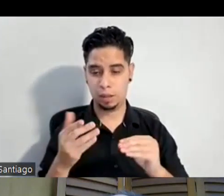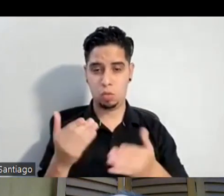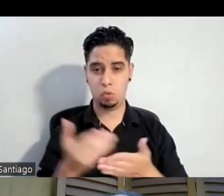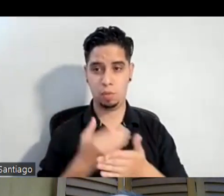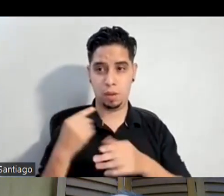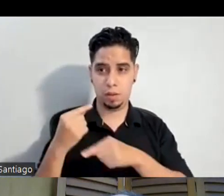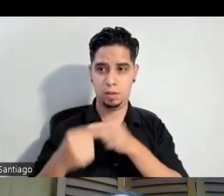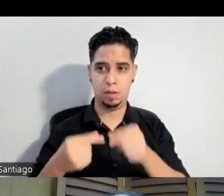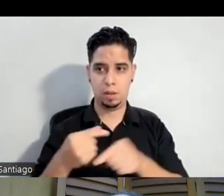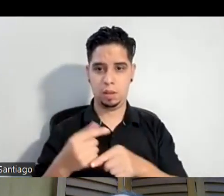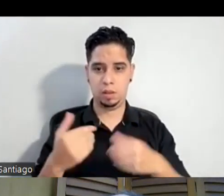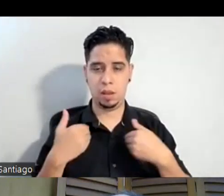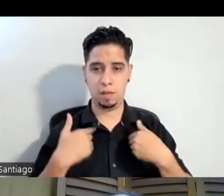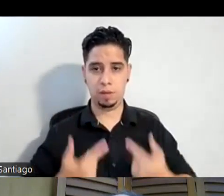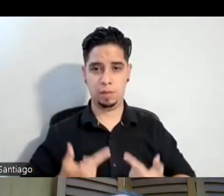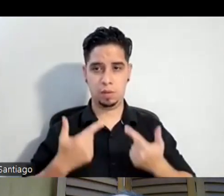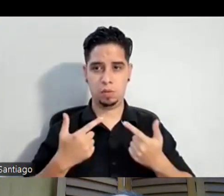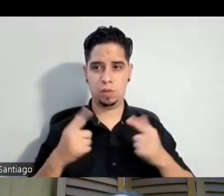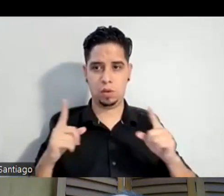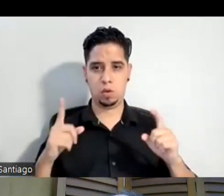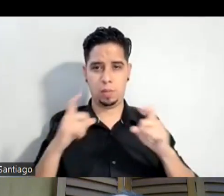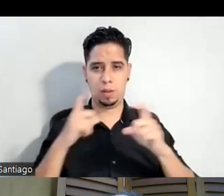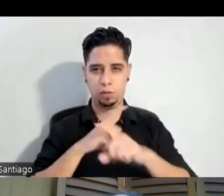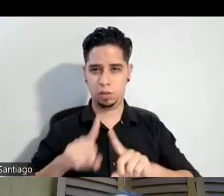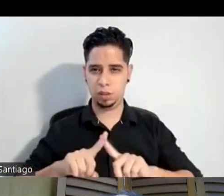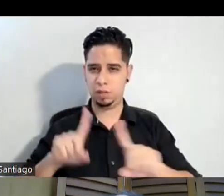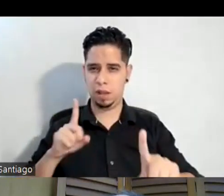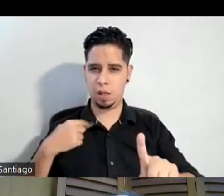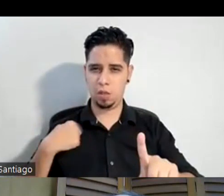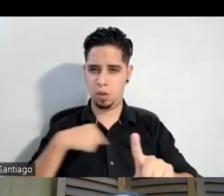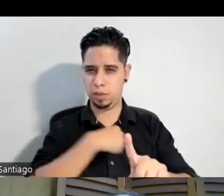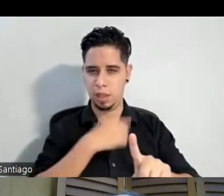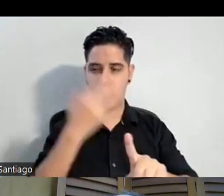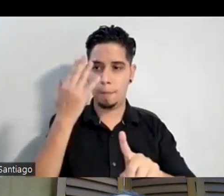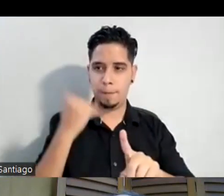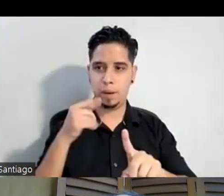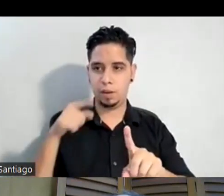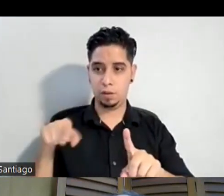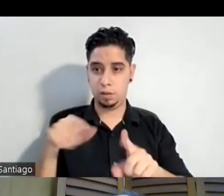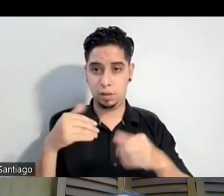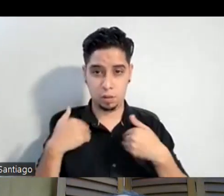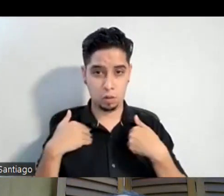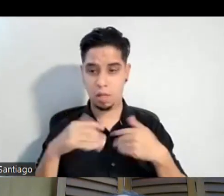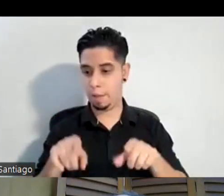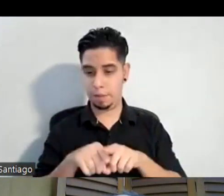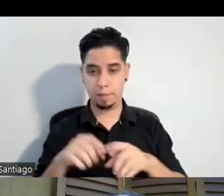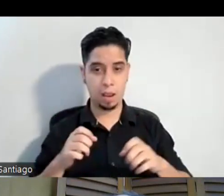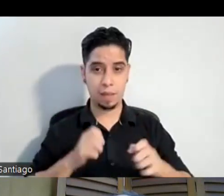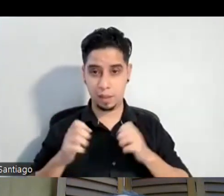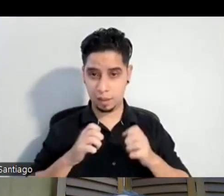una complicación distinta a la nuestra porque han tenido que tener toda esa energía toda esa pepa todas esas ganas de